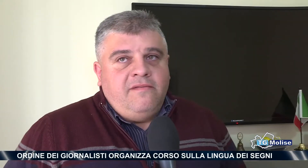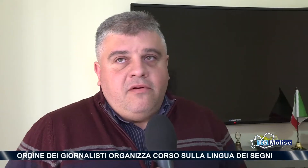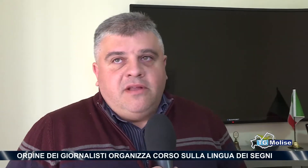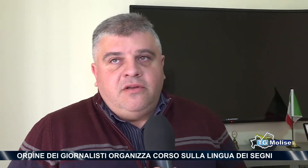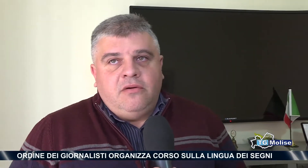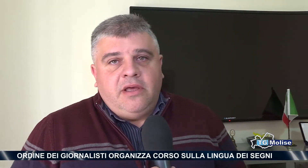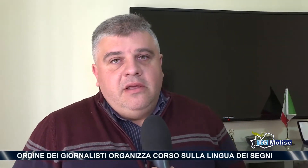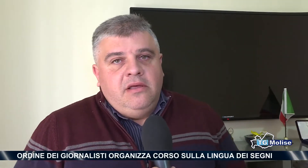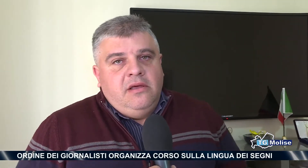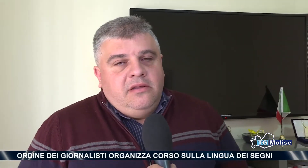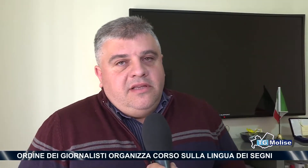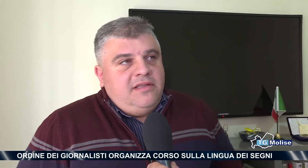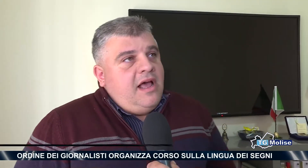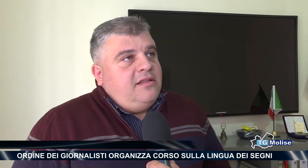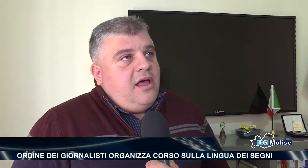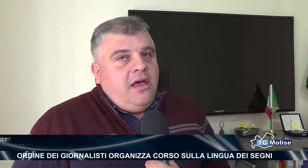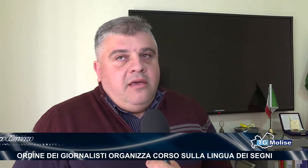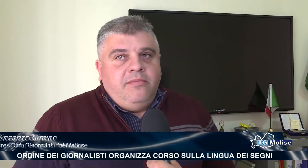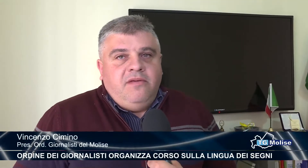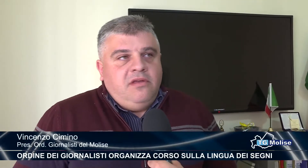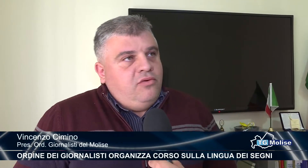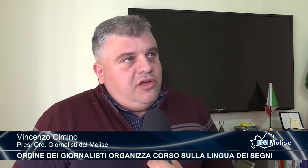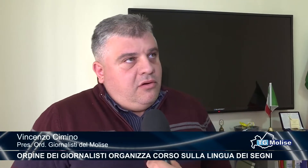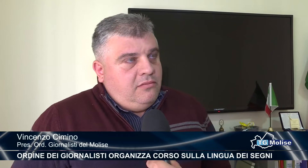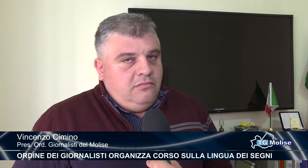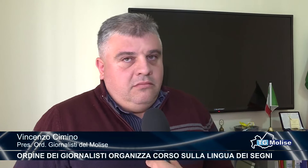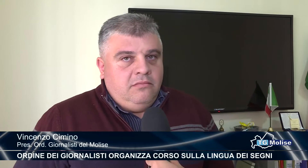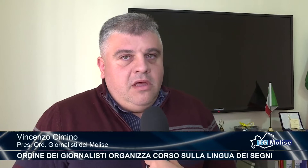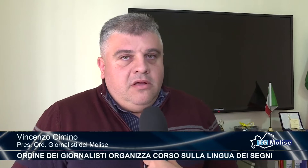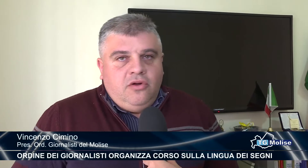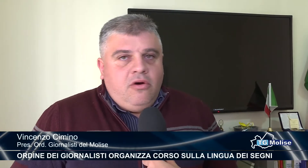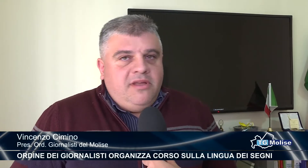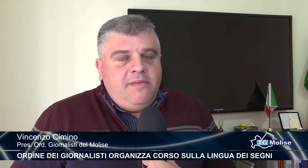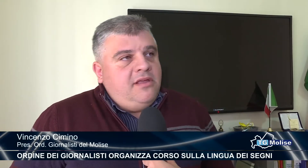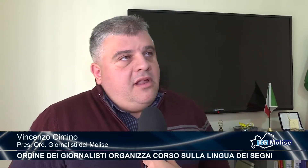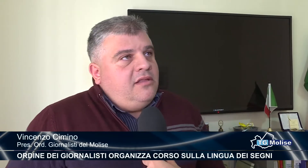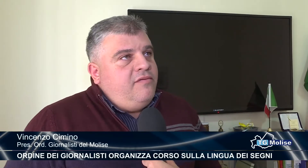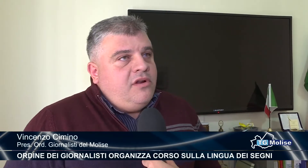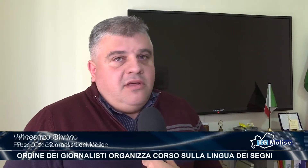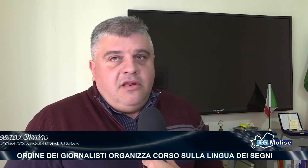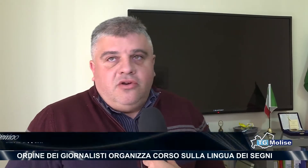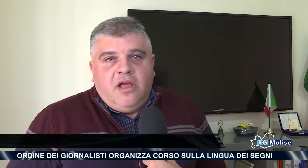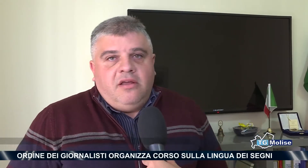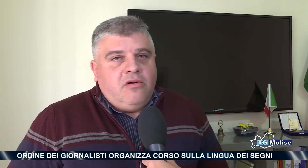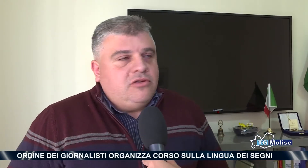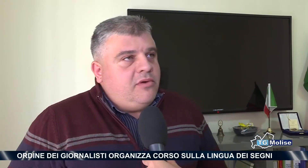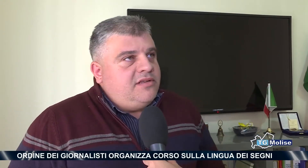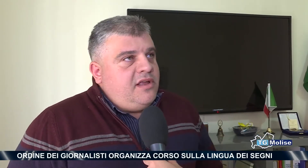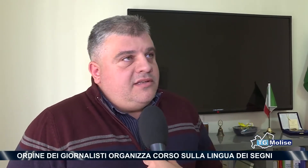informazione destinata ai privi di udito. Sono completamente tagliati fuori dai telegiornali, oroscopo, rassegna